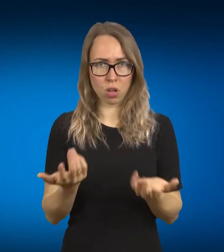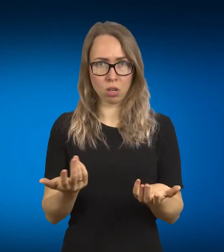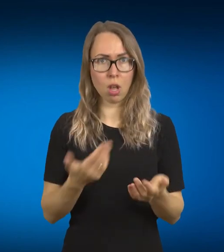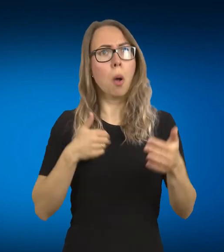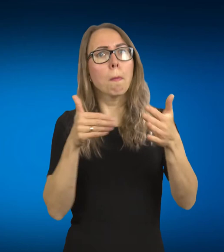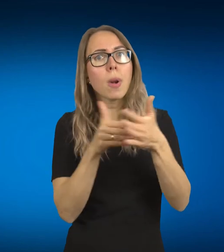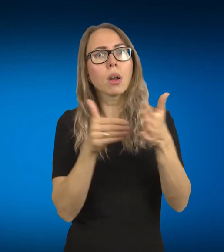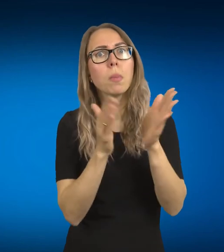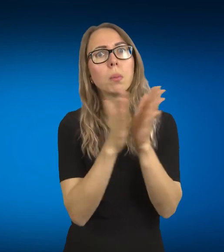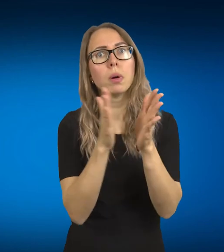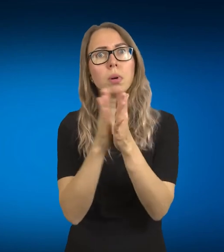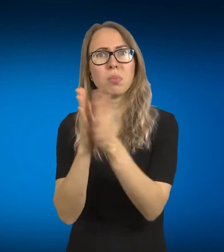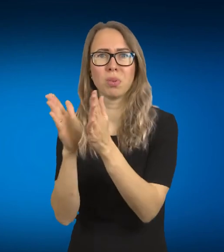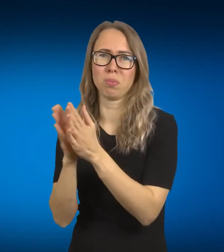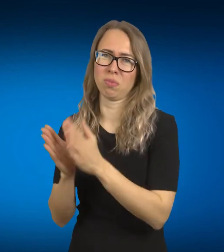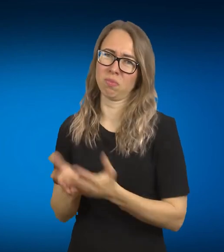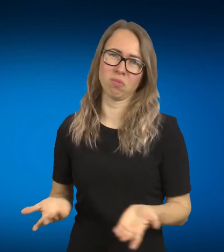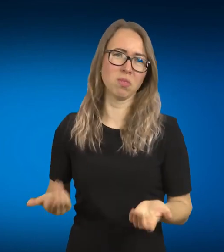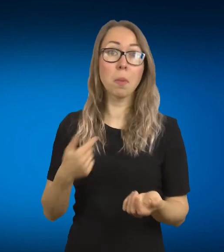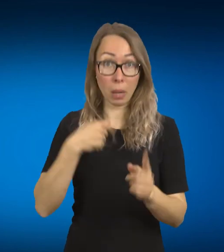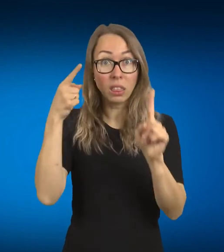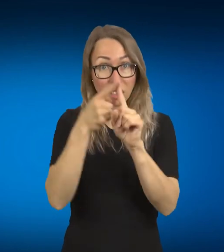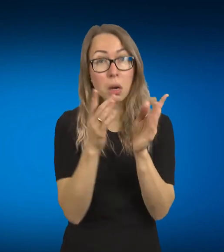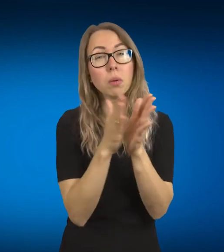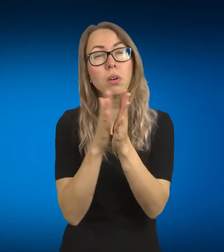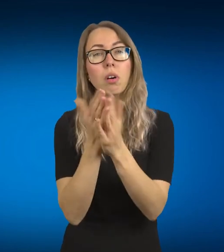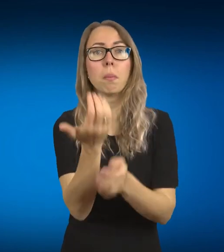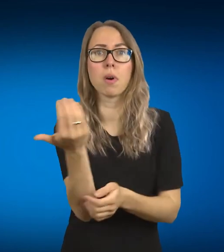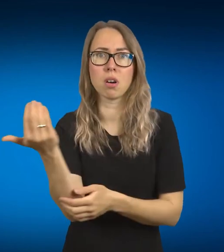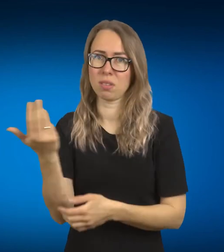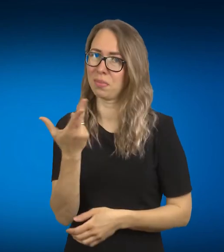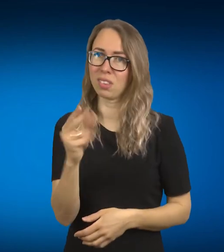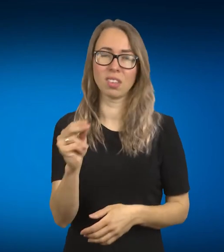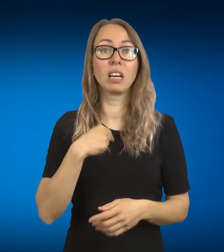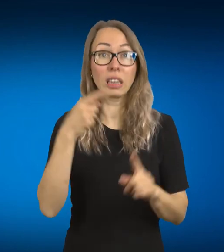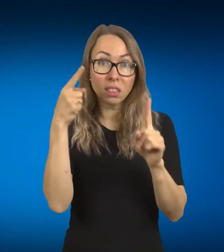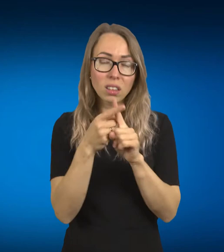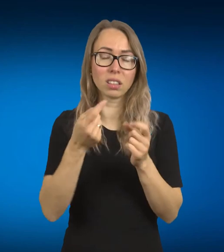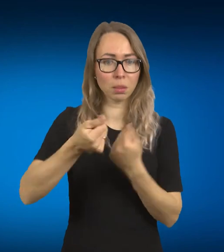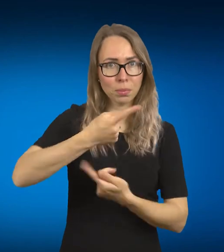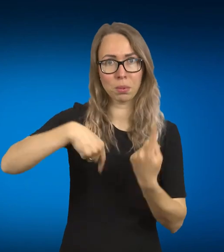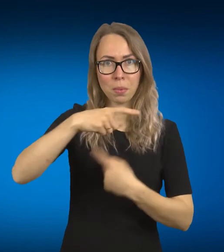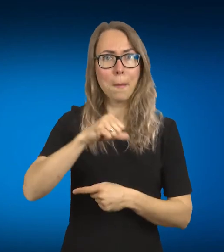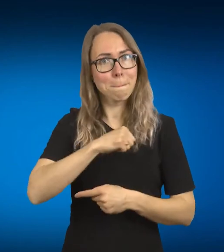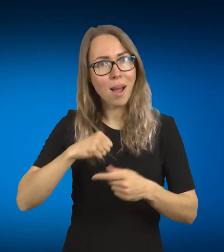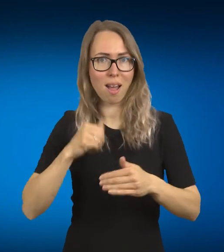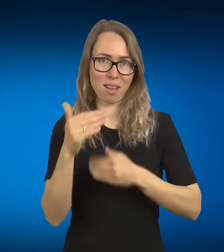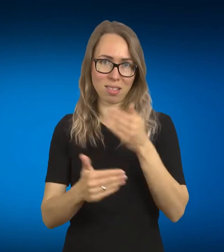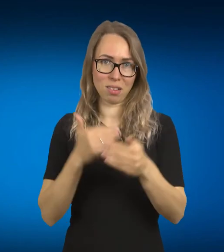niekada ir nebuvo kitokia vizija, nei būti kažkokia labdara, nei mes čia kažką darom iš